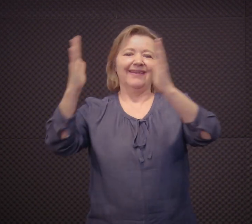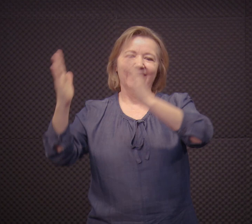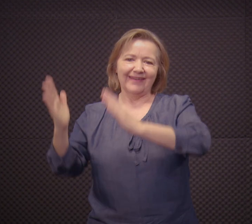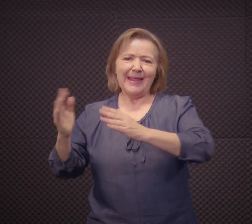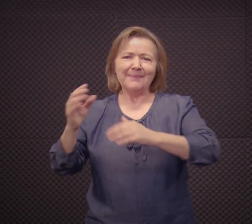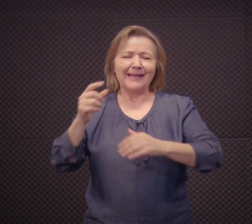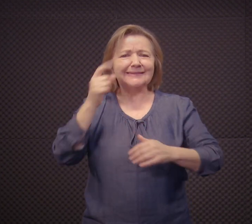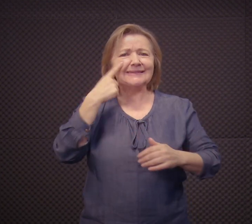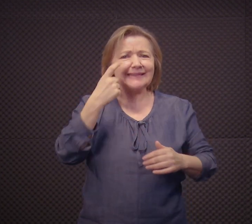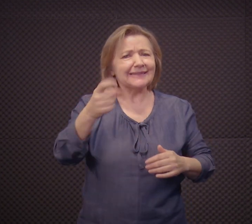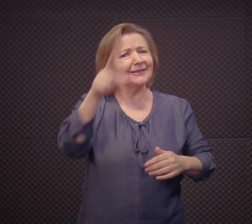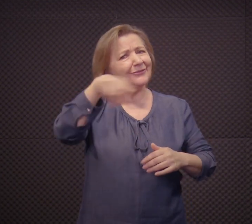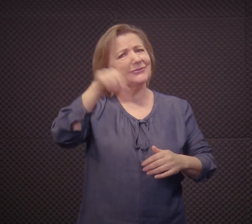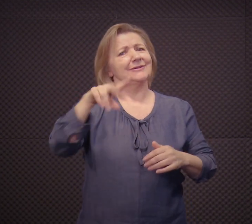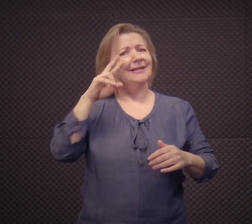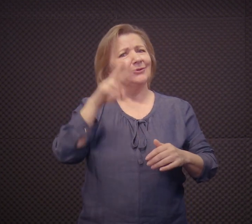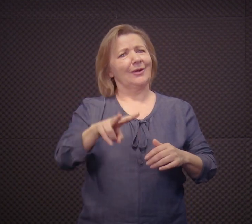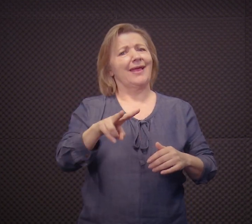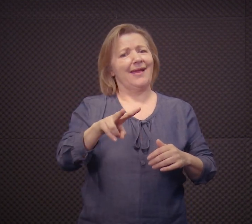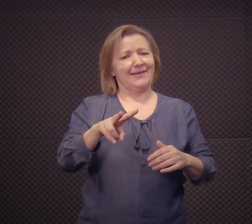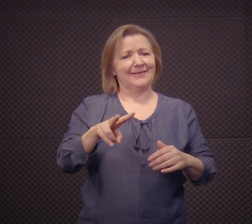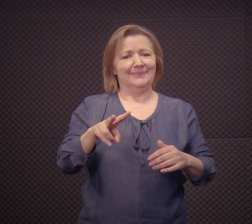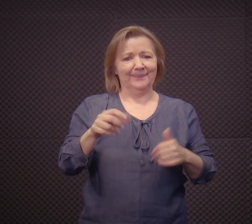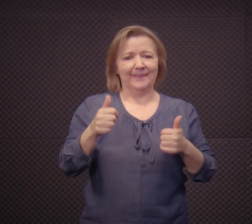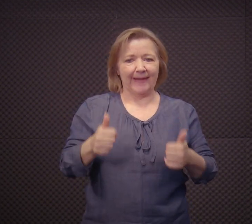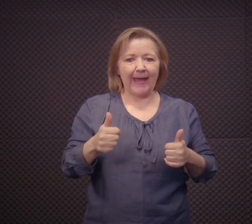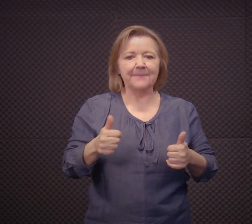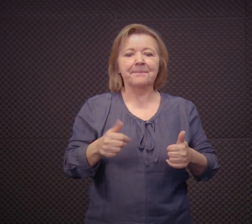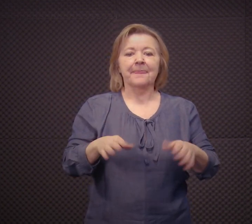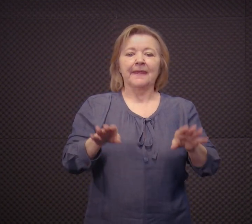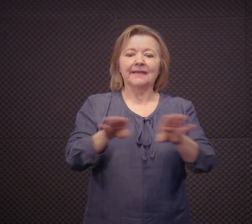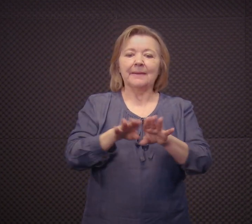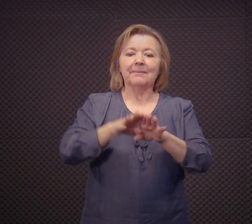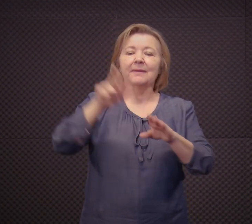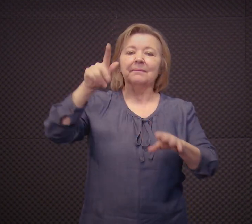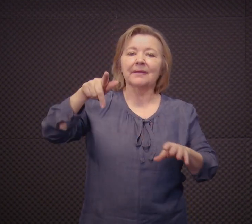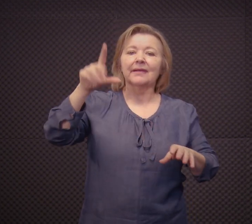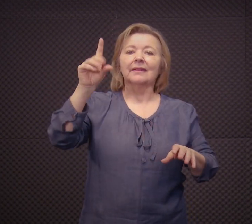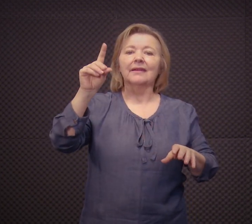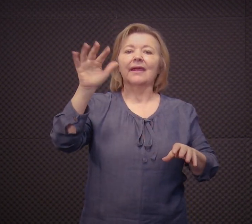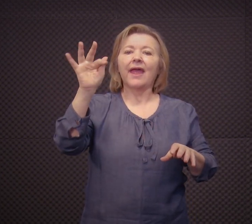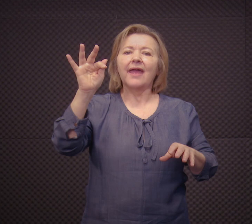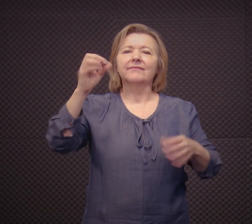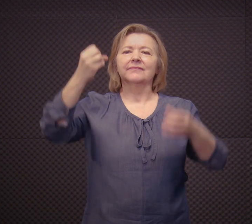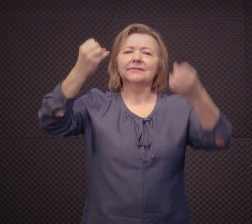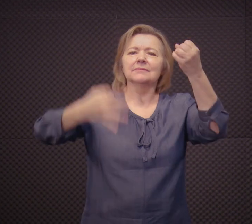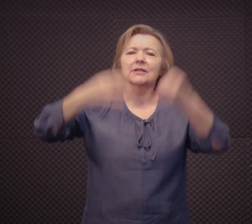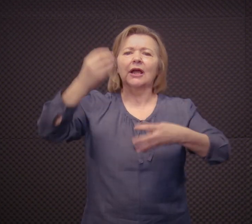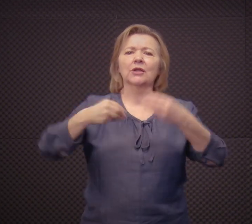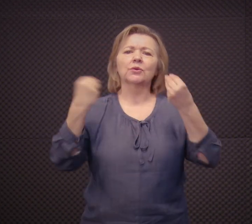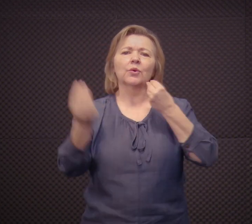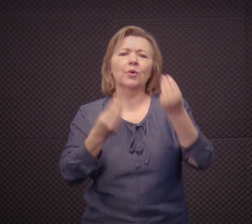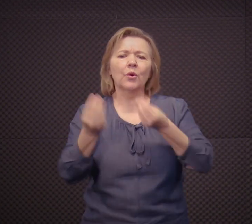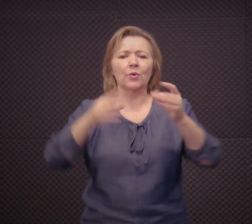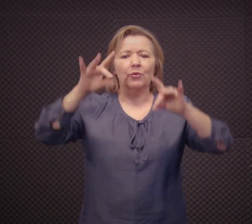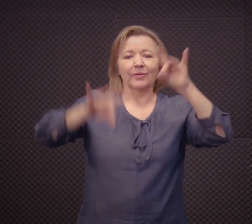que vocês possam ter o entendimento dessa poesia. Mas é importante vocês estarem prestando atenção nos sinais, né?